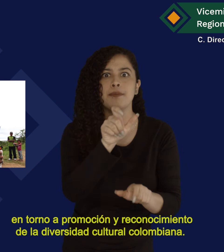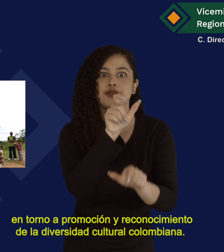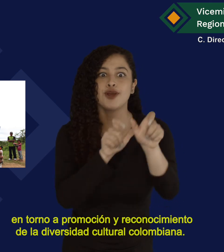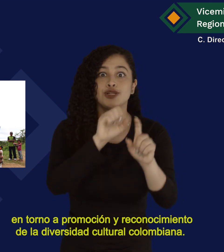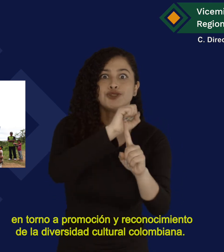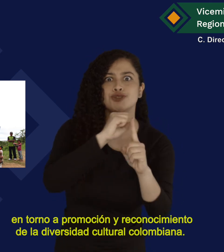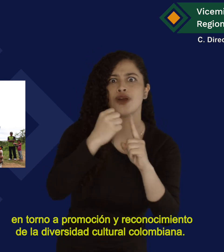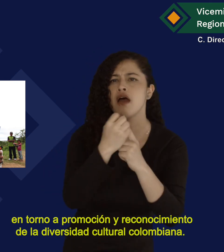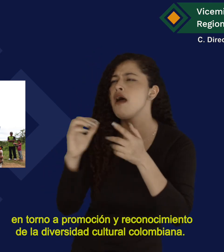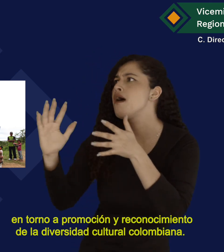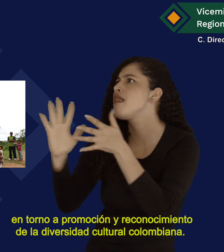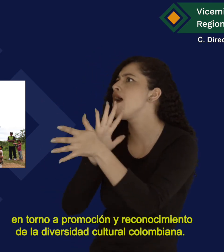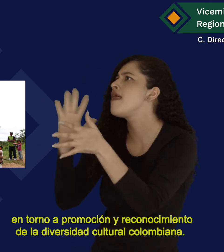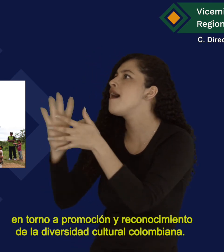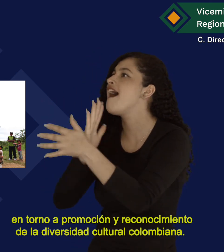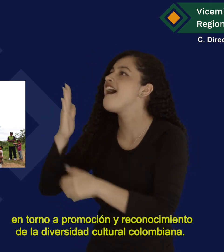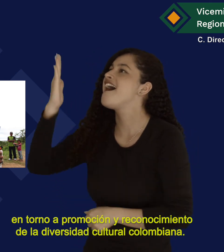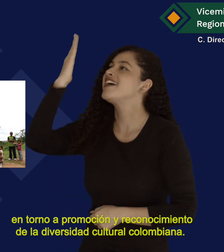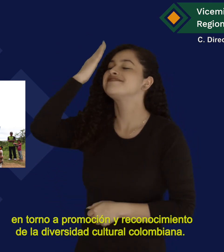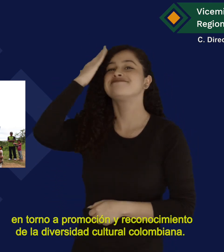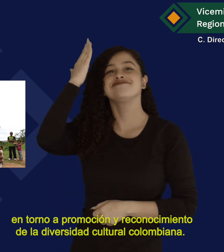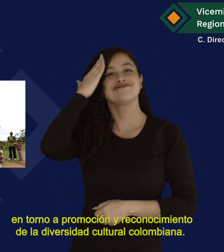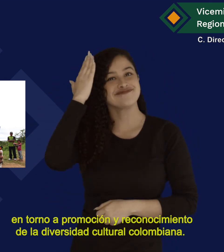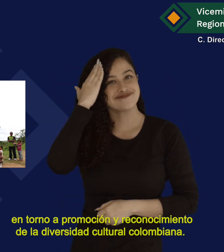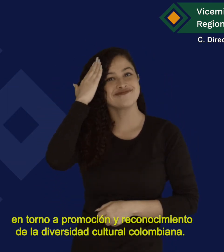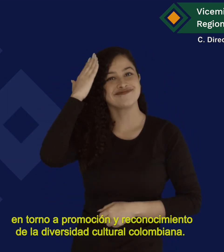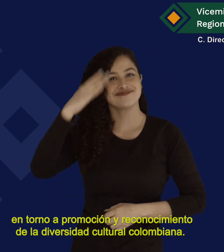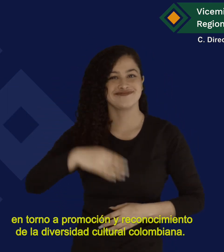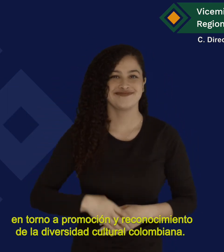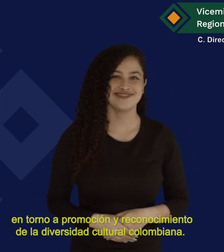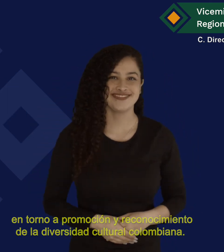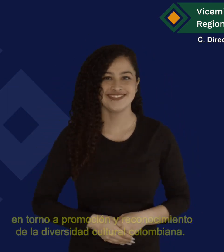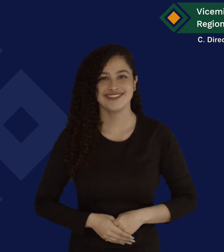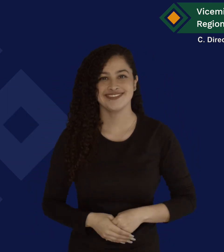reconocimiento de la diversidad cultural colombiana